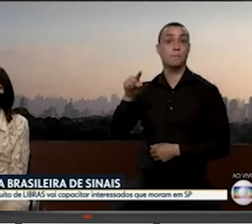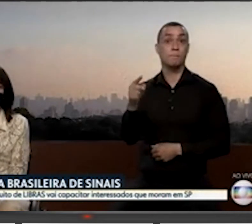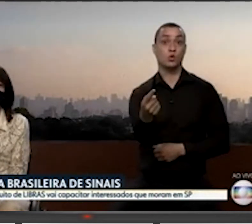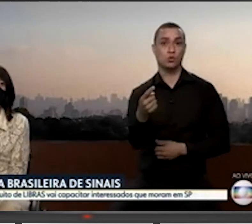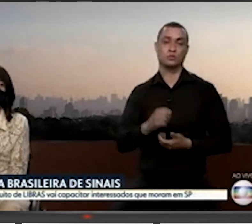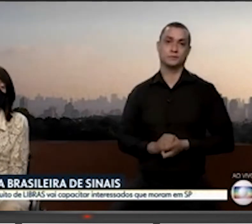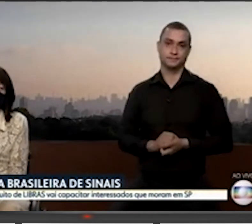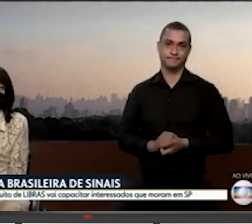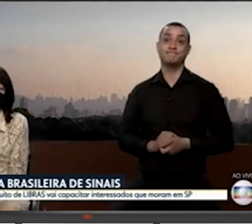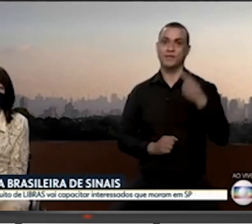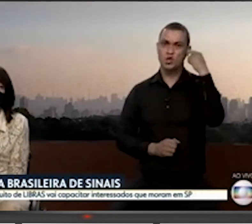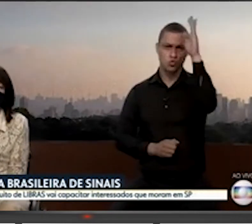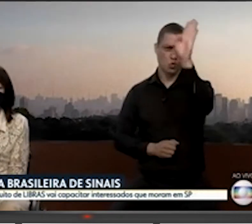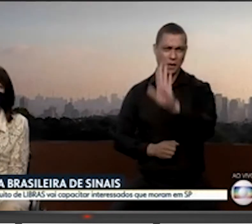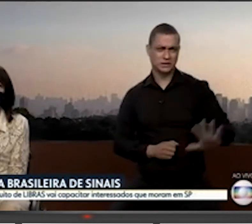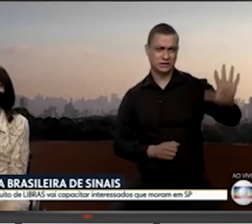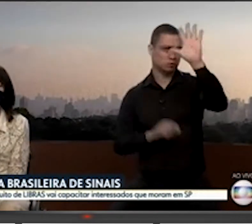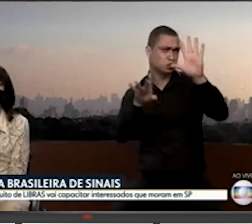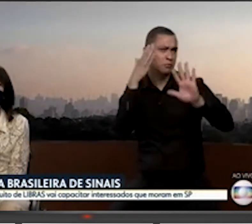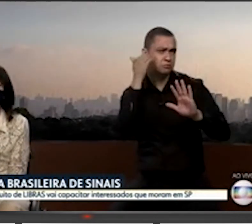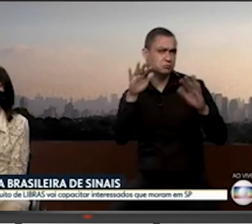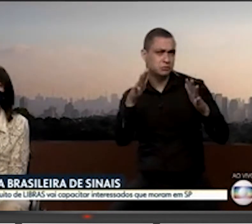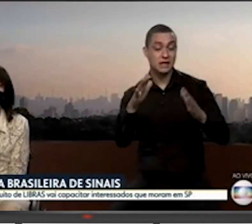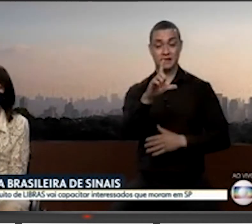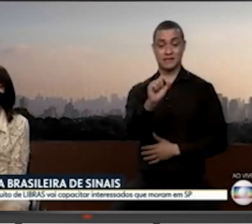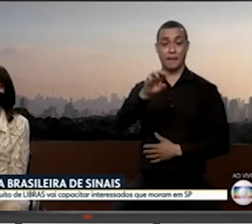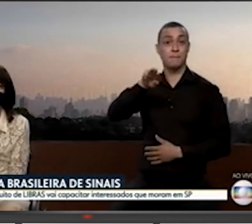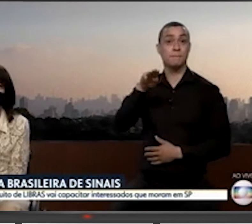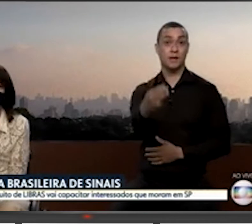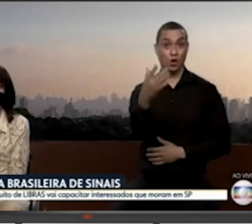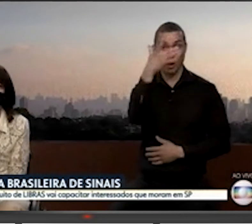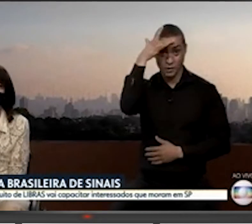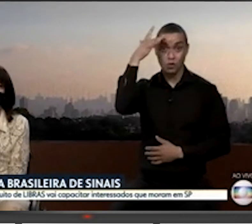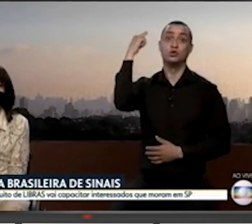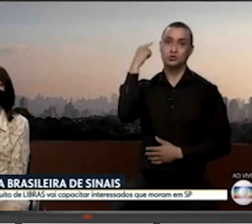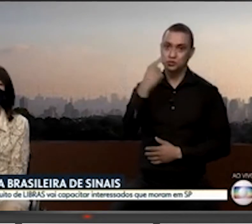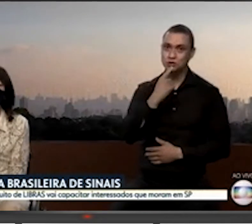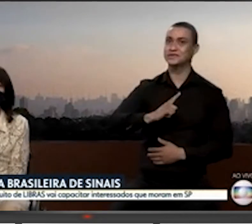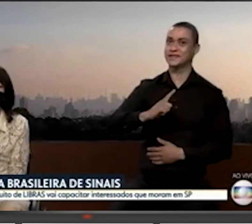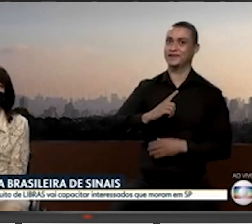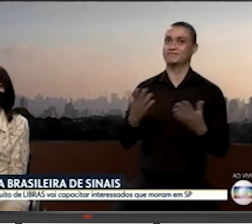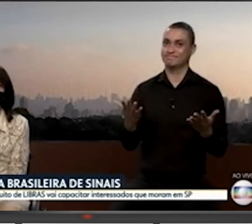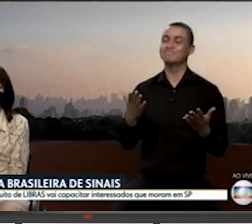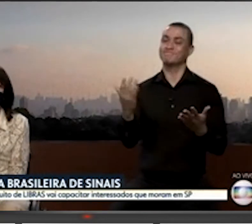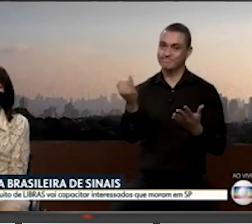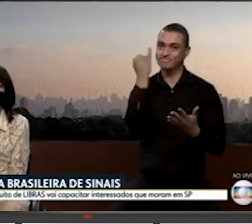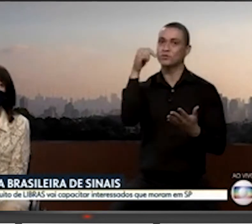E no Brasil como um todo, só para ter uma ideia, são 10 milhões de pessoas com deficiência auditiva. Então, é muito importante que a sociedade